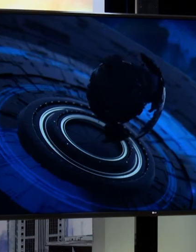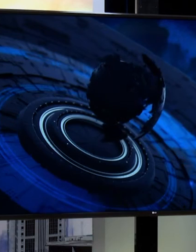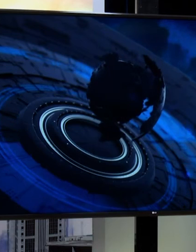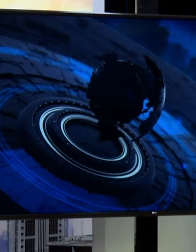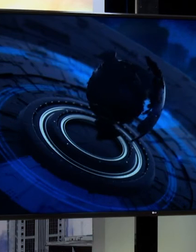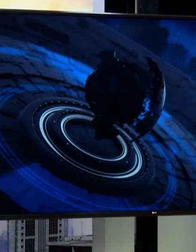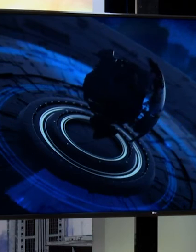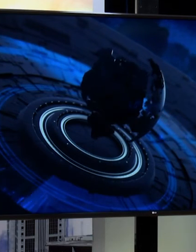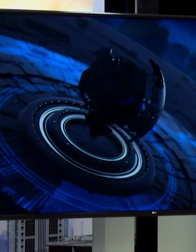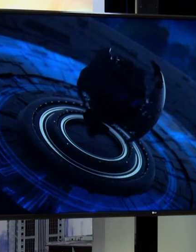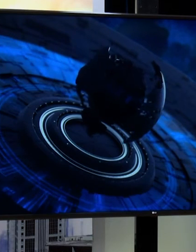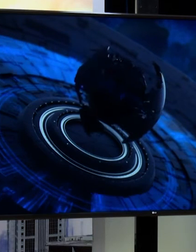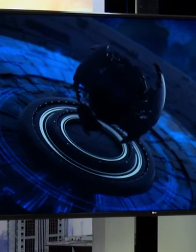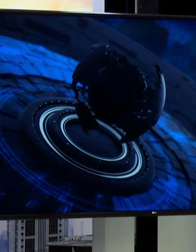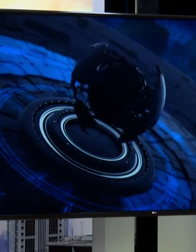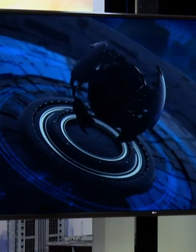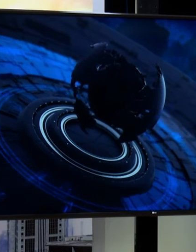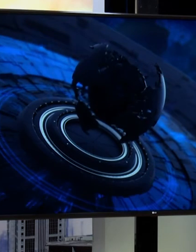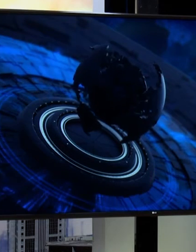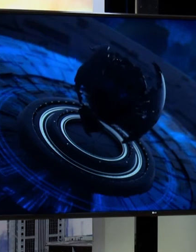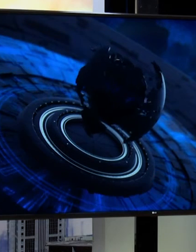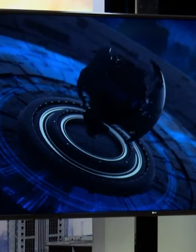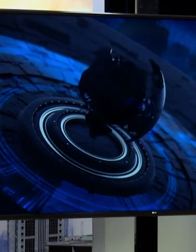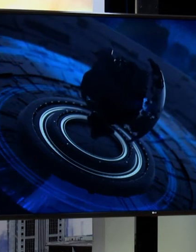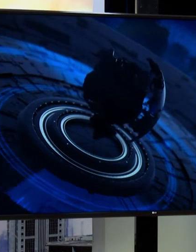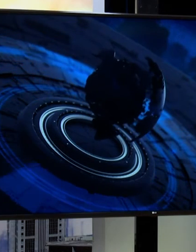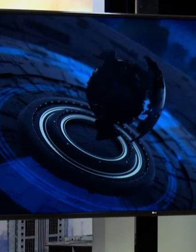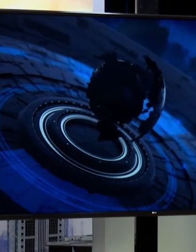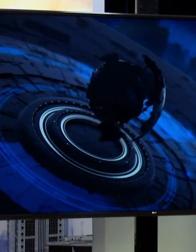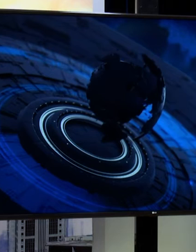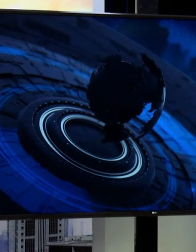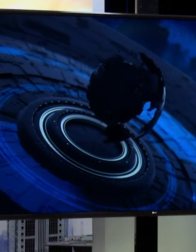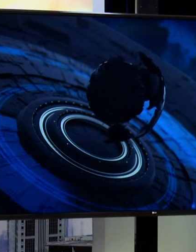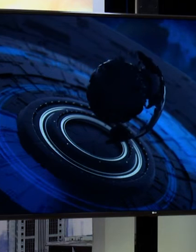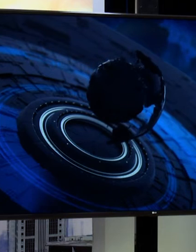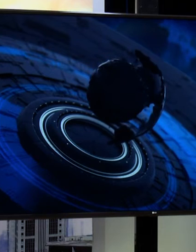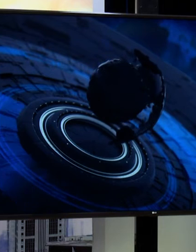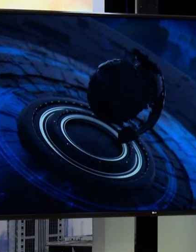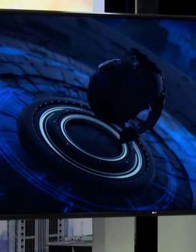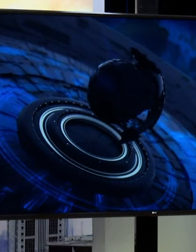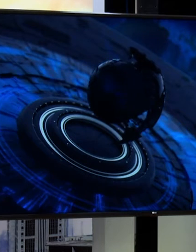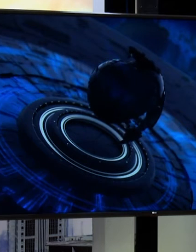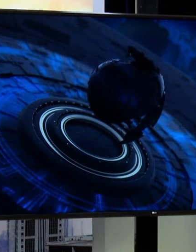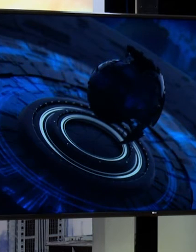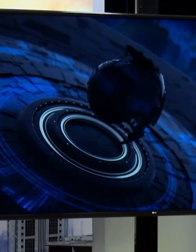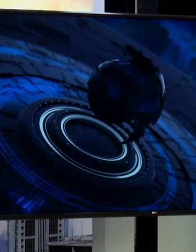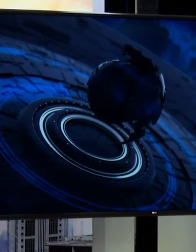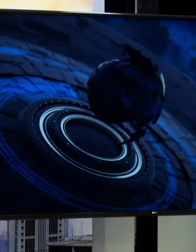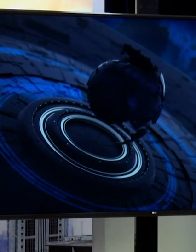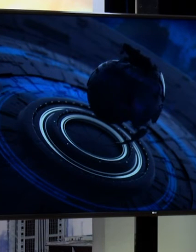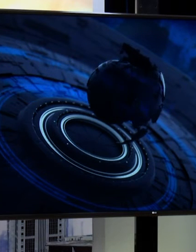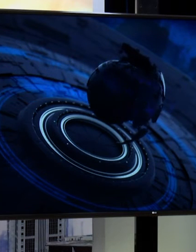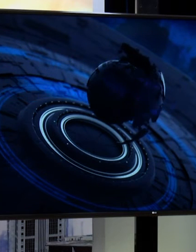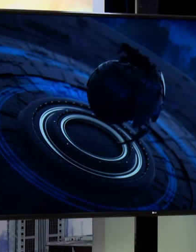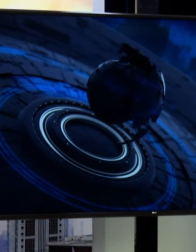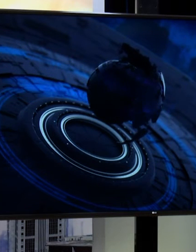Sementara itu, 6 orang telah ditangkap karena diduga berencanakan untuk menggulingkan pemerintah negara bagian Michigan dan menculik gubernurnya,